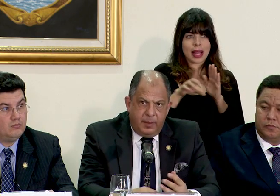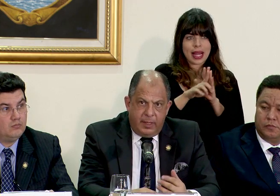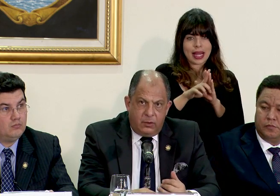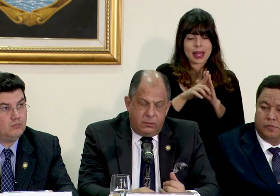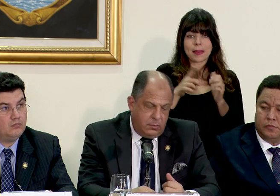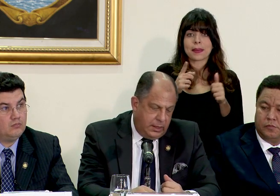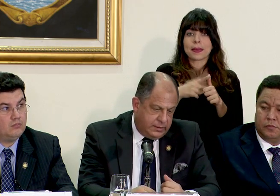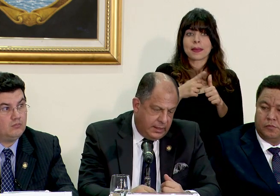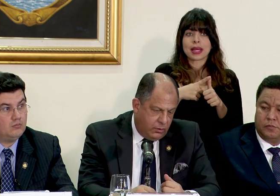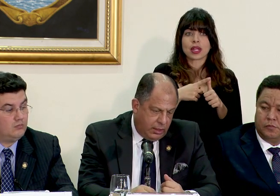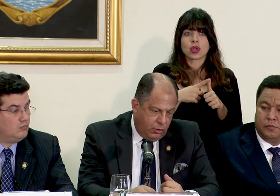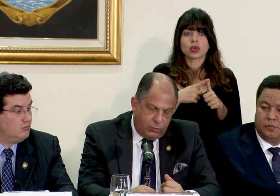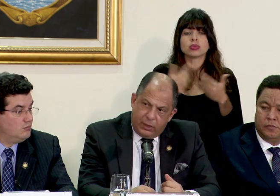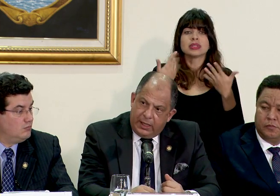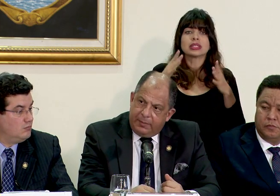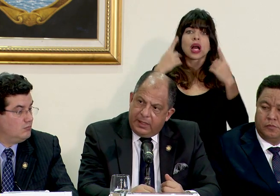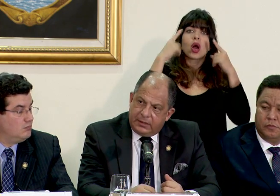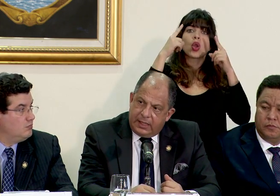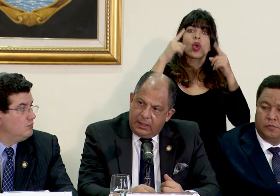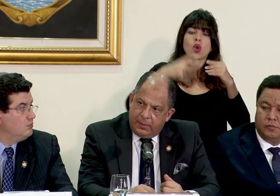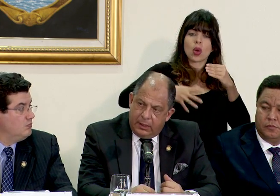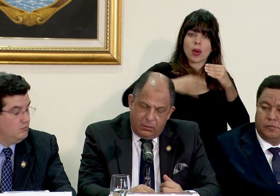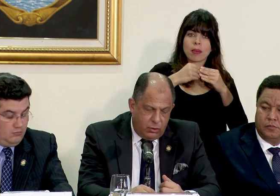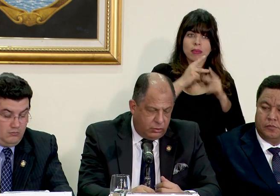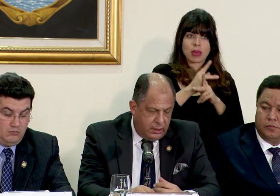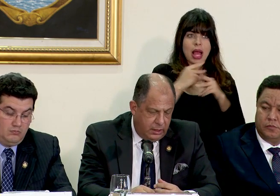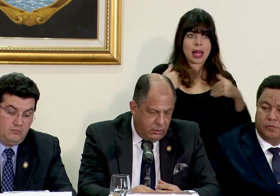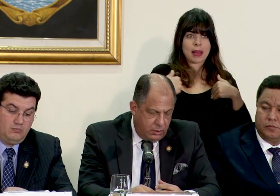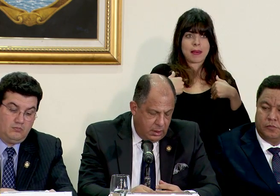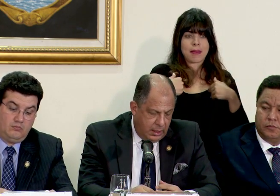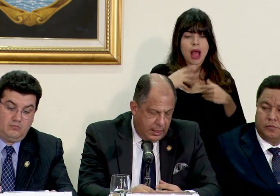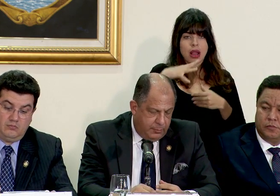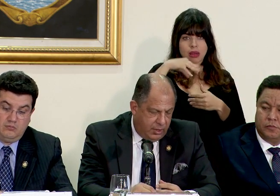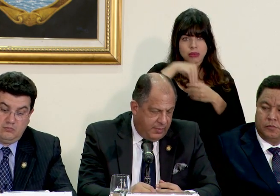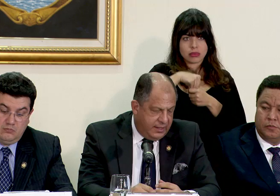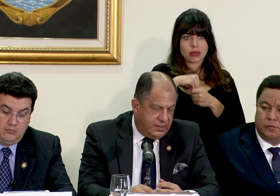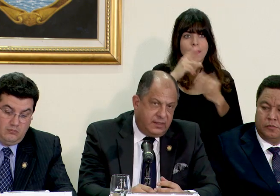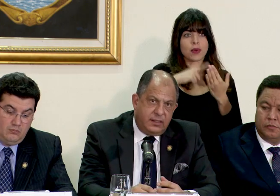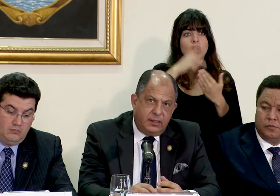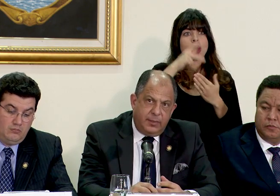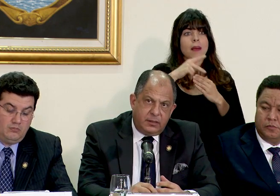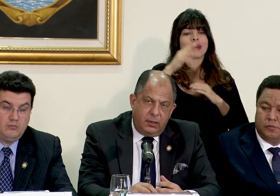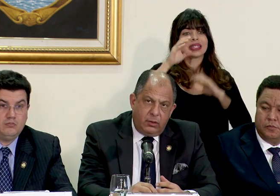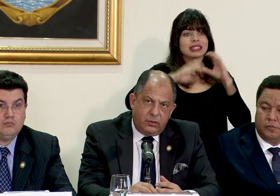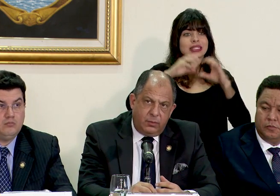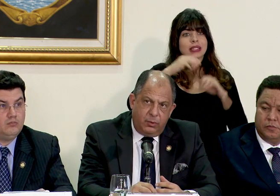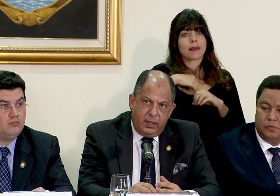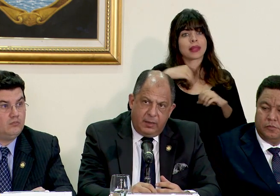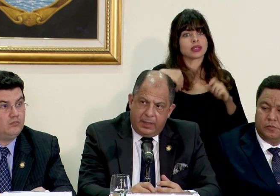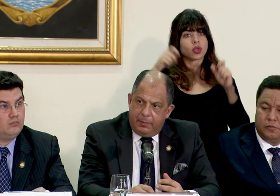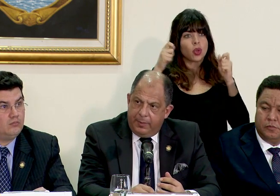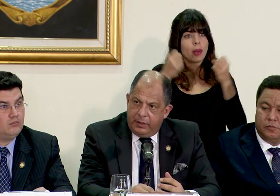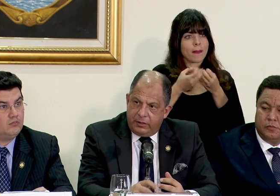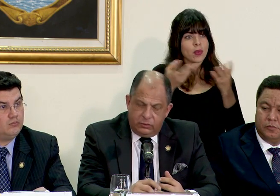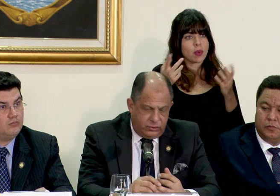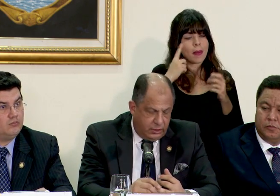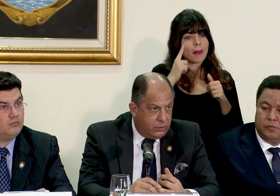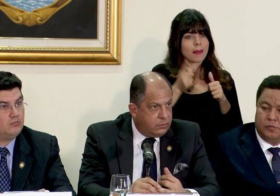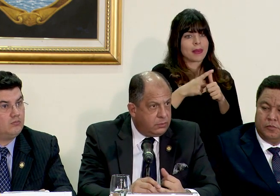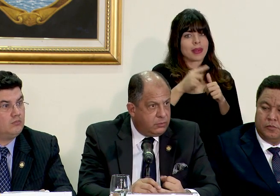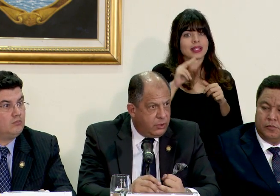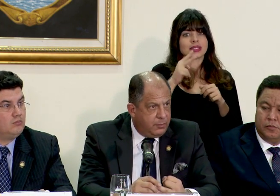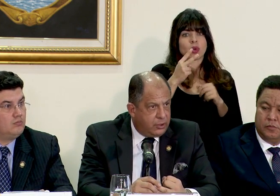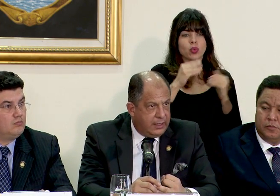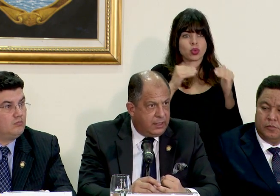primero se ha logrado incorporar el bienestar animal como contenido en el programa de ciencias del Ministerio de Educación Pública para el primer y segundo